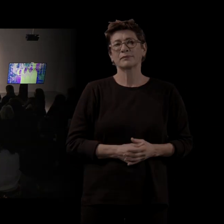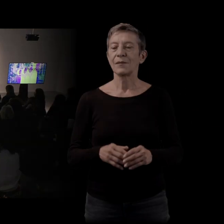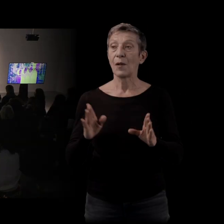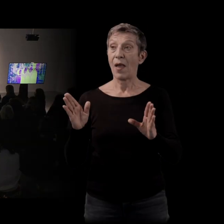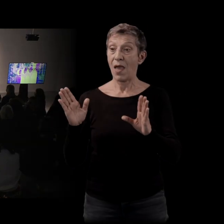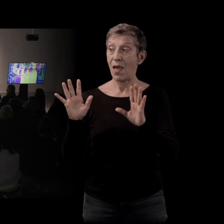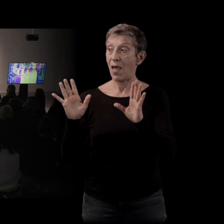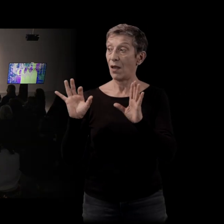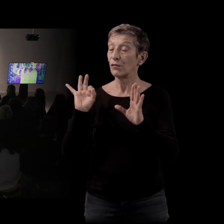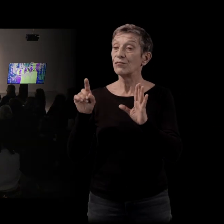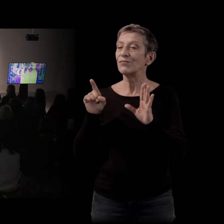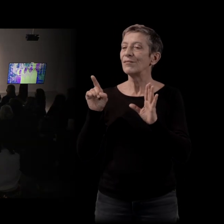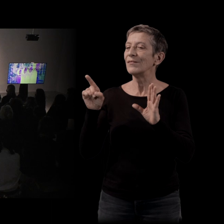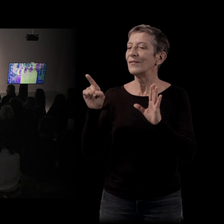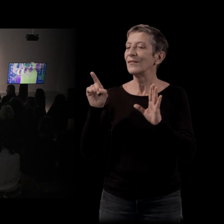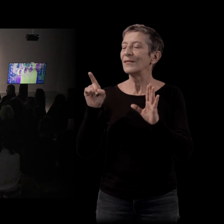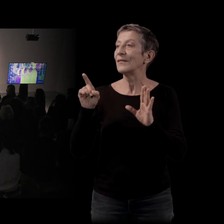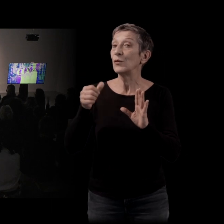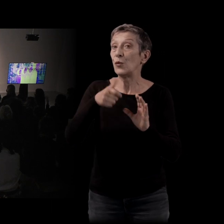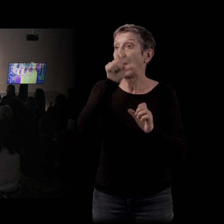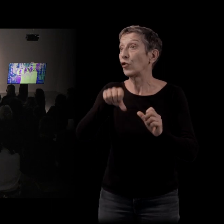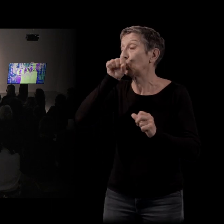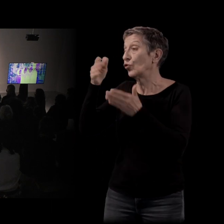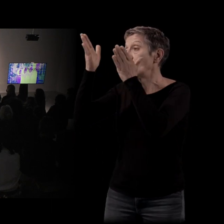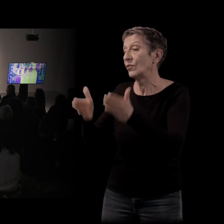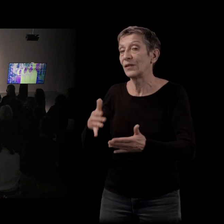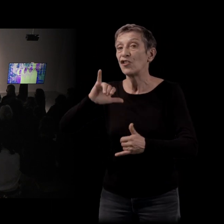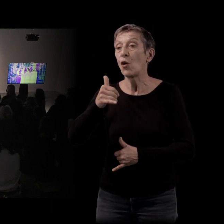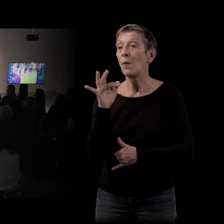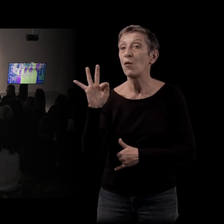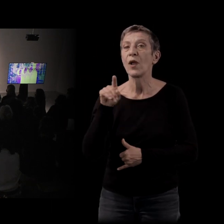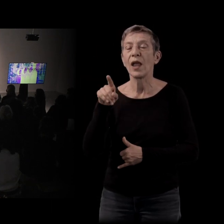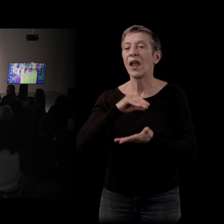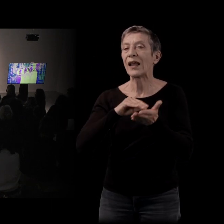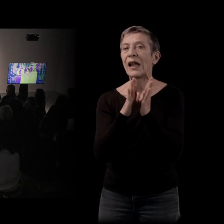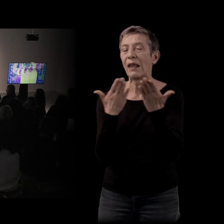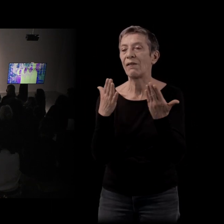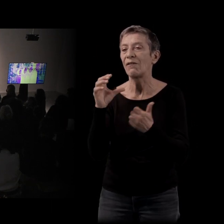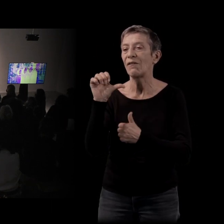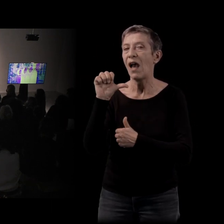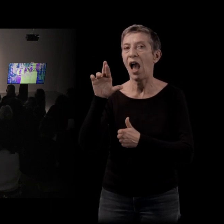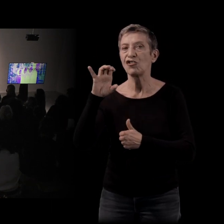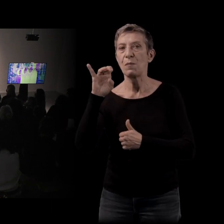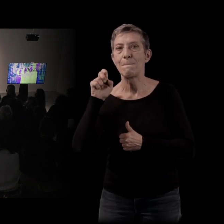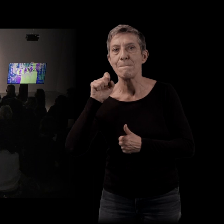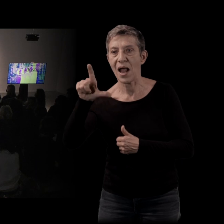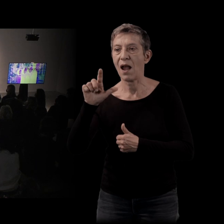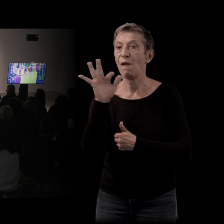grands fans revendiqués, c'est Jérôme Fourquet, l'auteur notamment de l'archipel français. Alors, Fannes, je ne sais pas, mais oui, il y des accointances, y a des